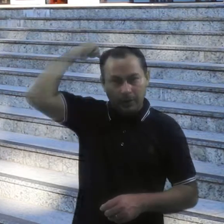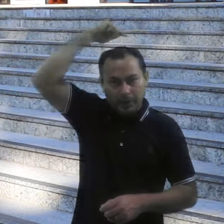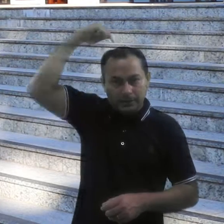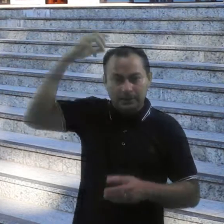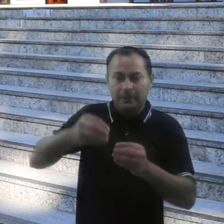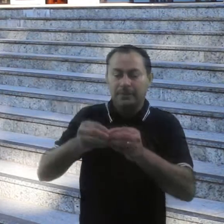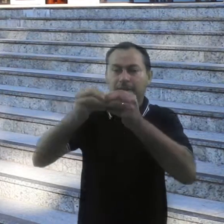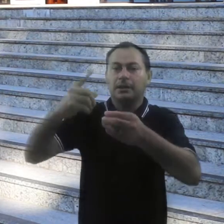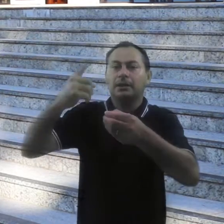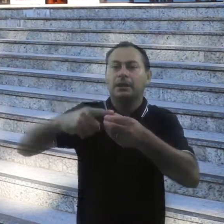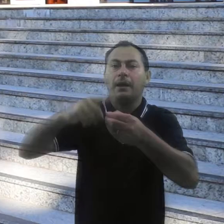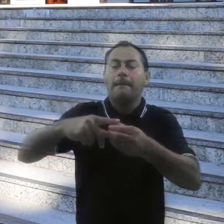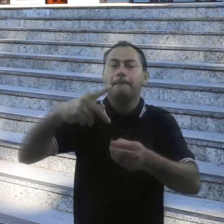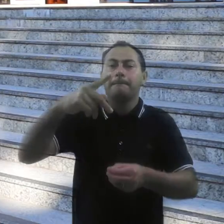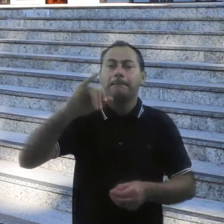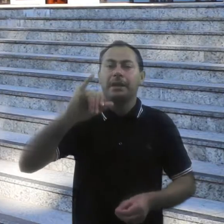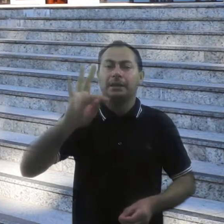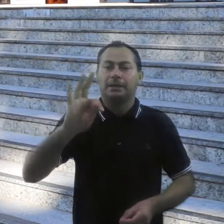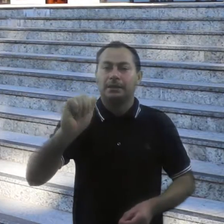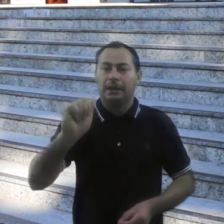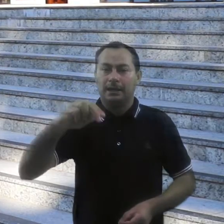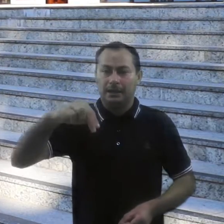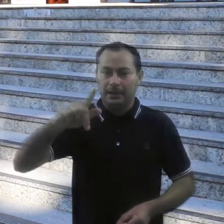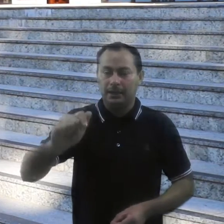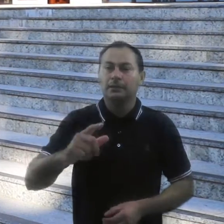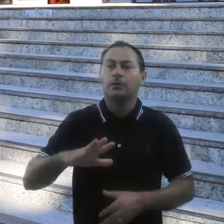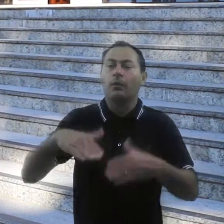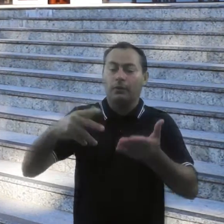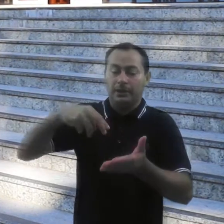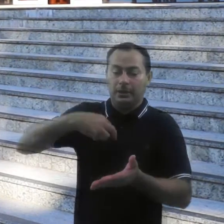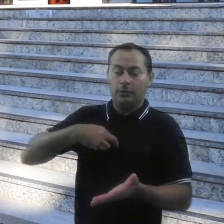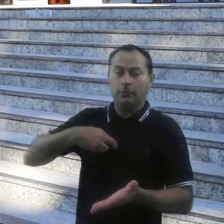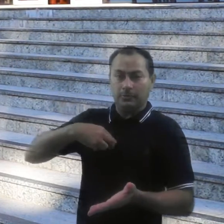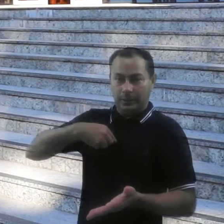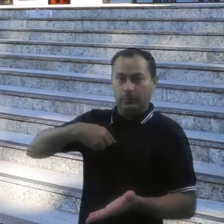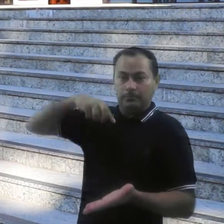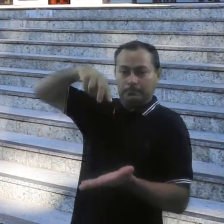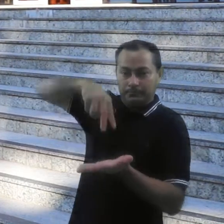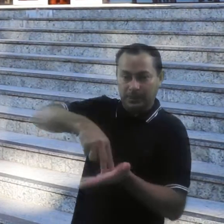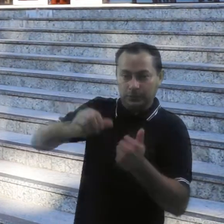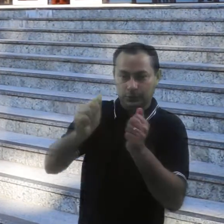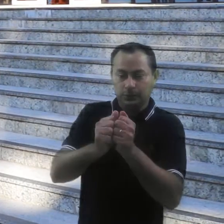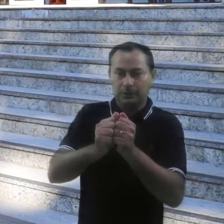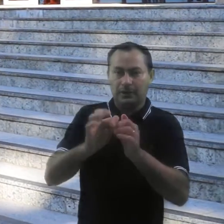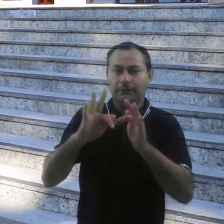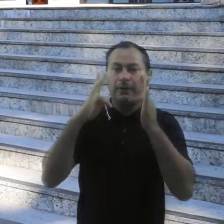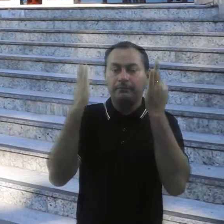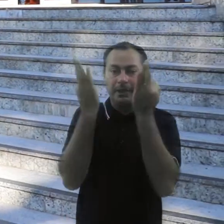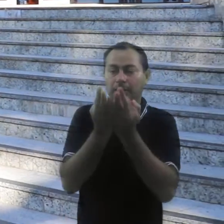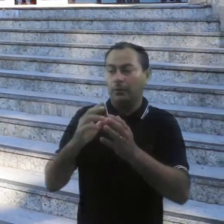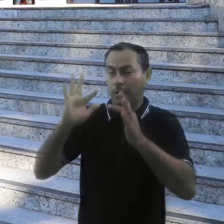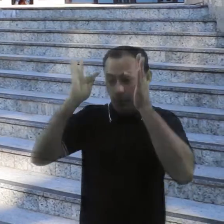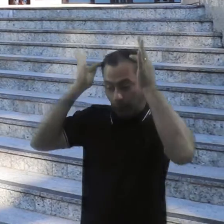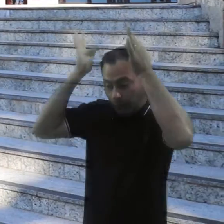a qual eu participava com minha família, onde um freio aqui de Guarapuava, freio Domingos,